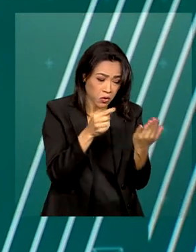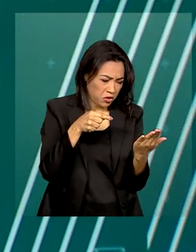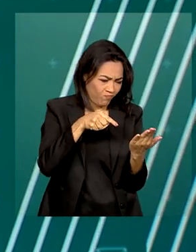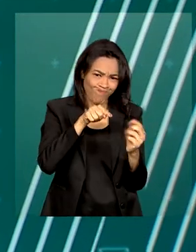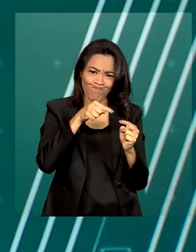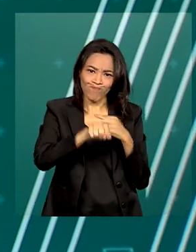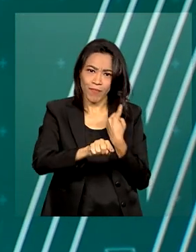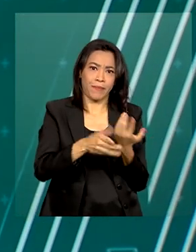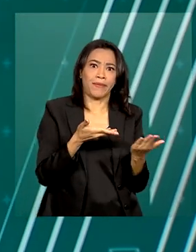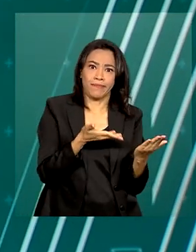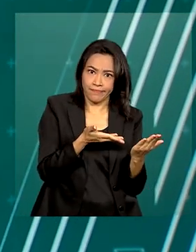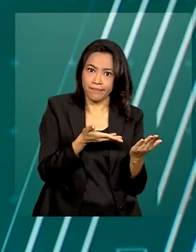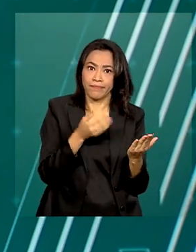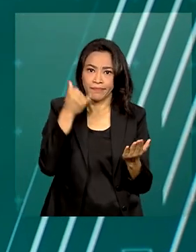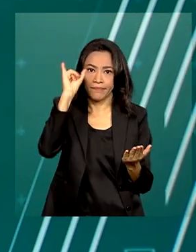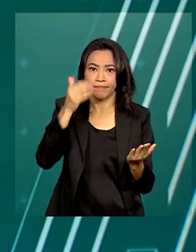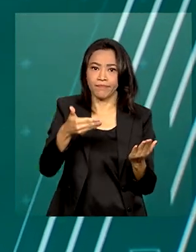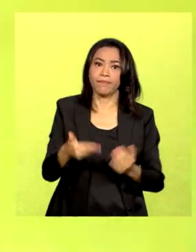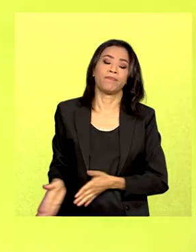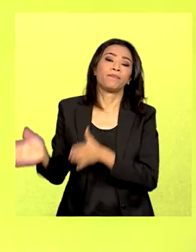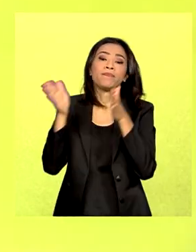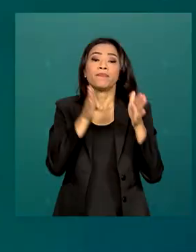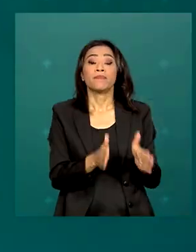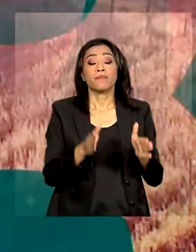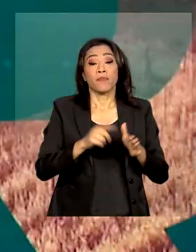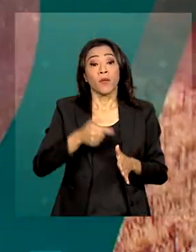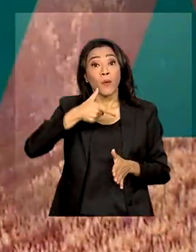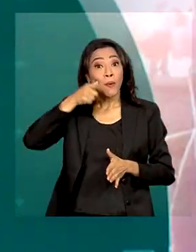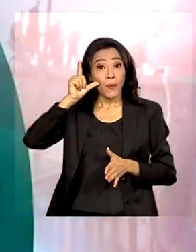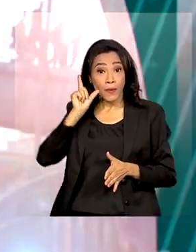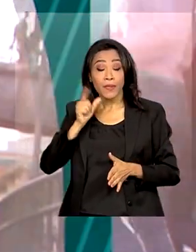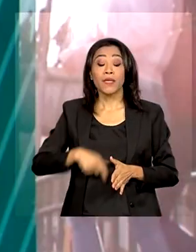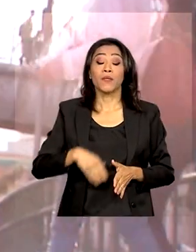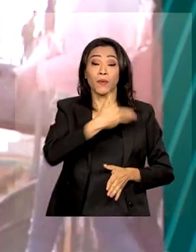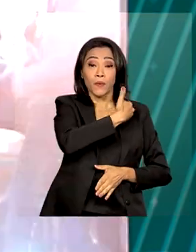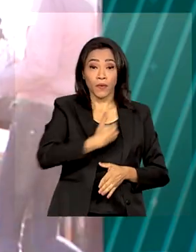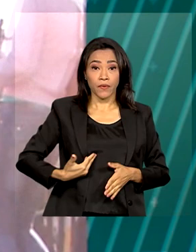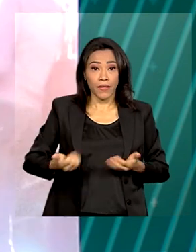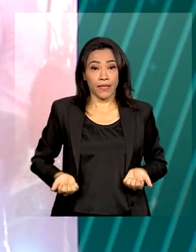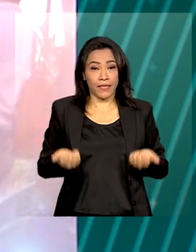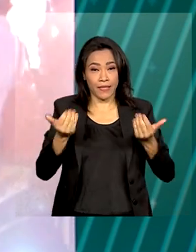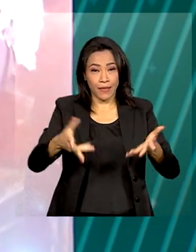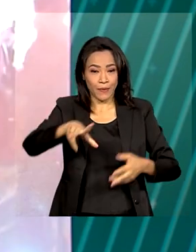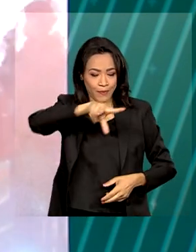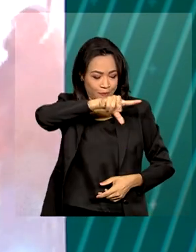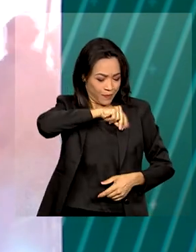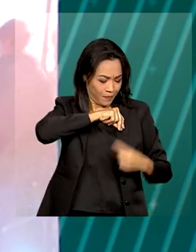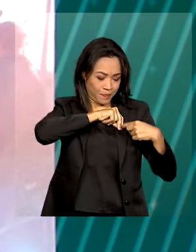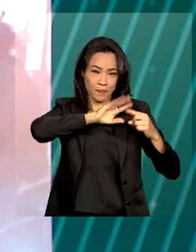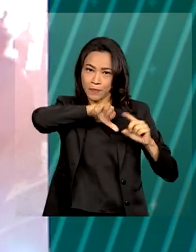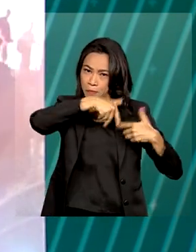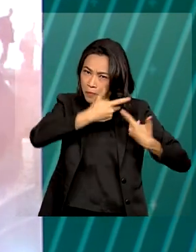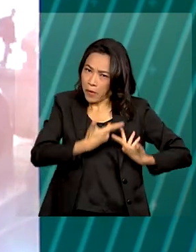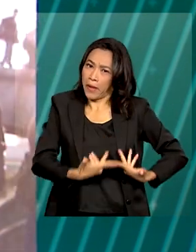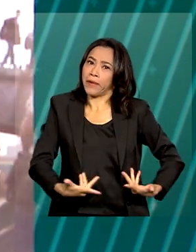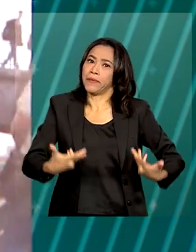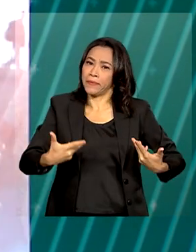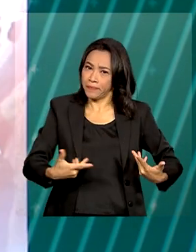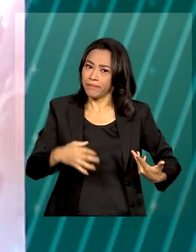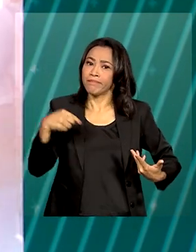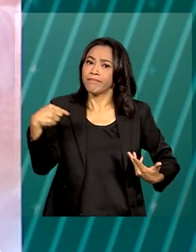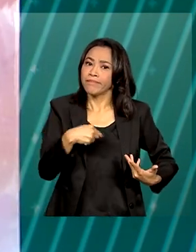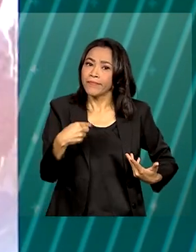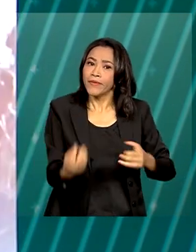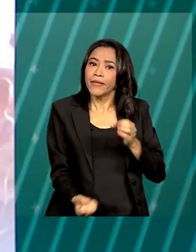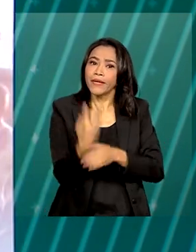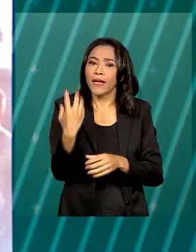O governo entregou ontem a Ordem do Mérito Princesa Isabel. Criada por meio de decreto, a condecoração